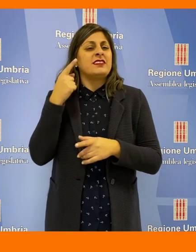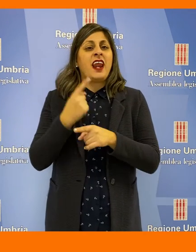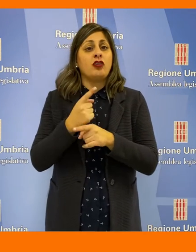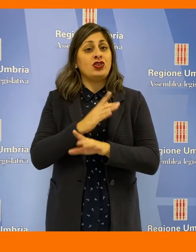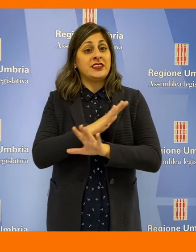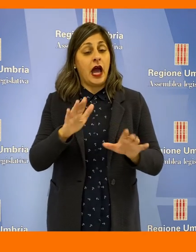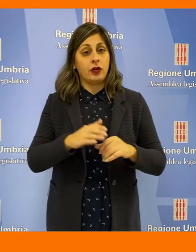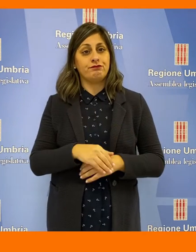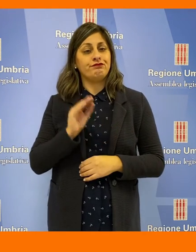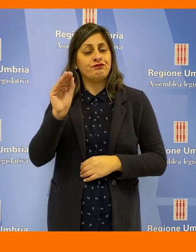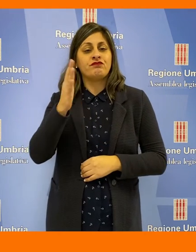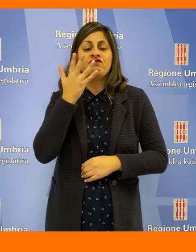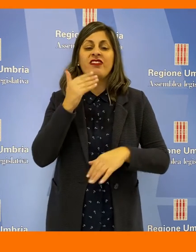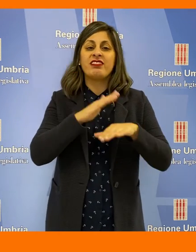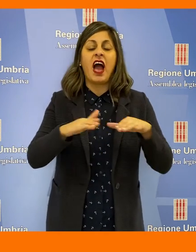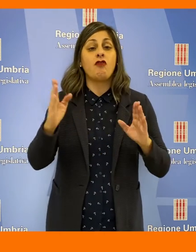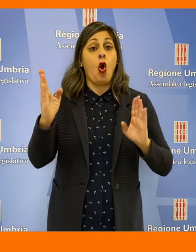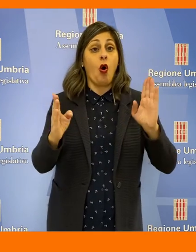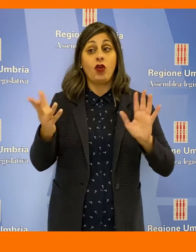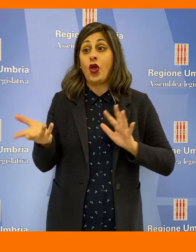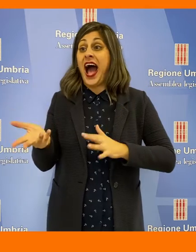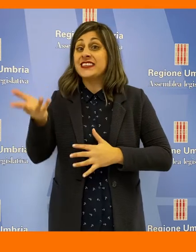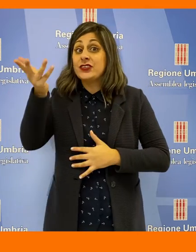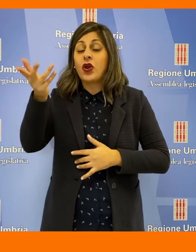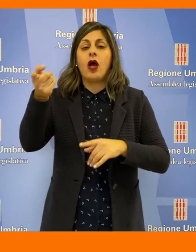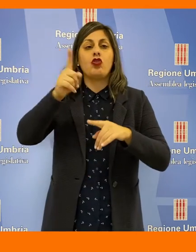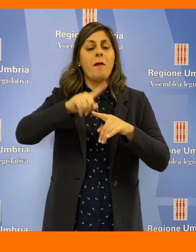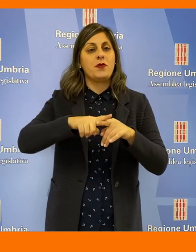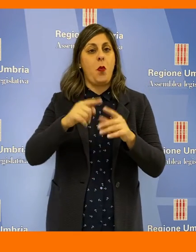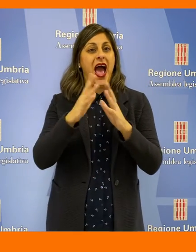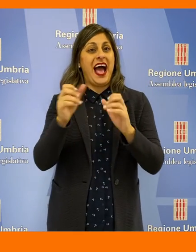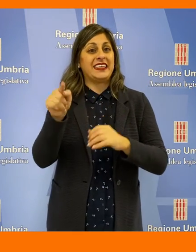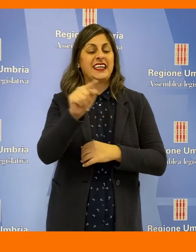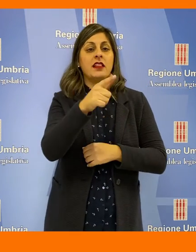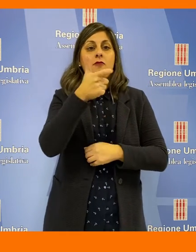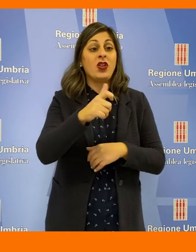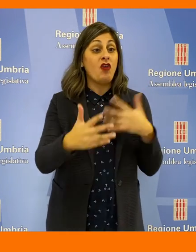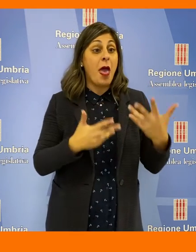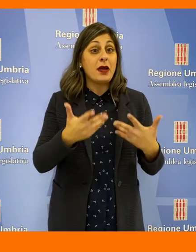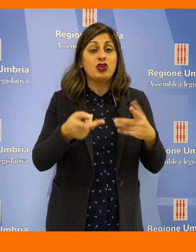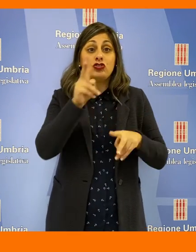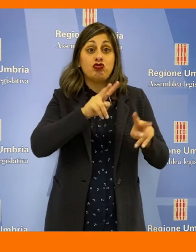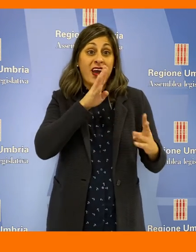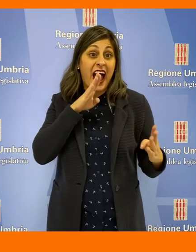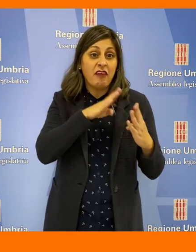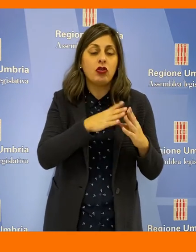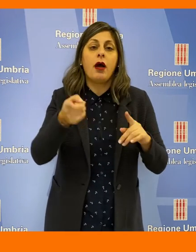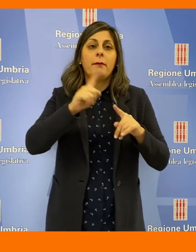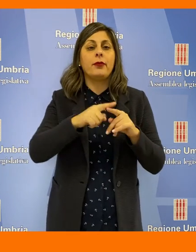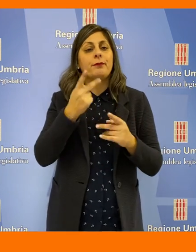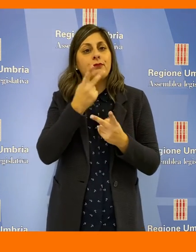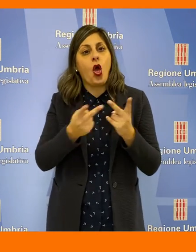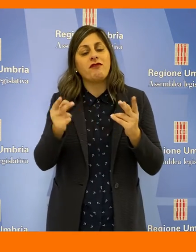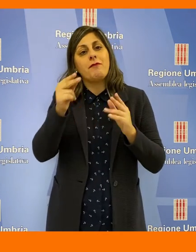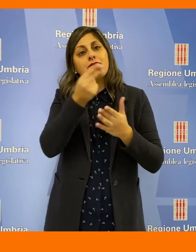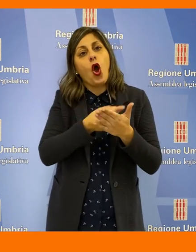Chiesto un tavolo di confronto con le aziende, l'assessorato per tamponare l'emergenza e progettare anche il dopo con un sistema